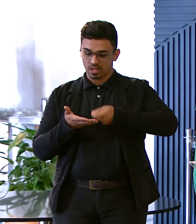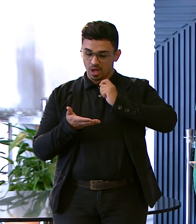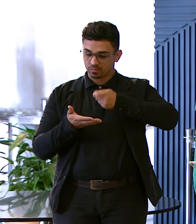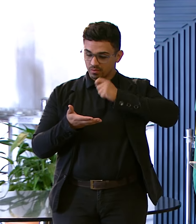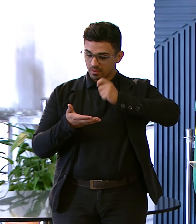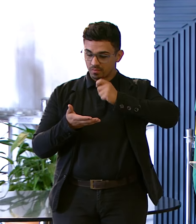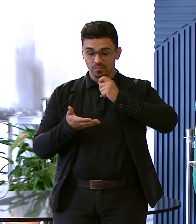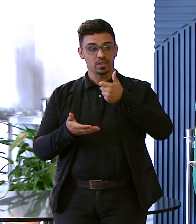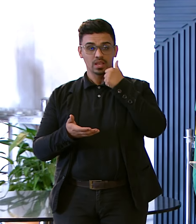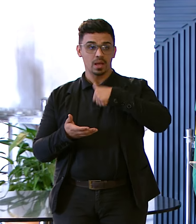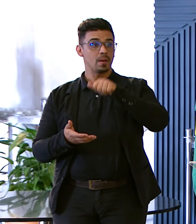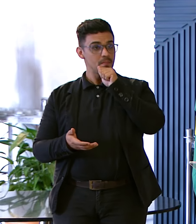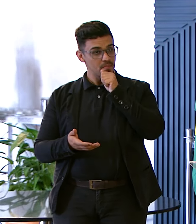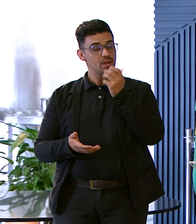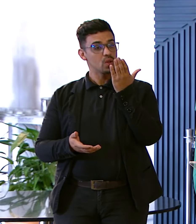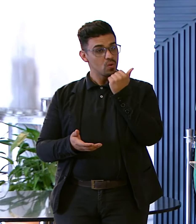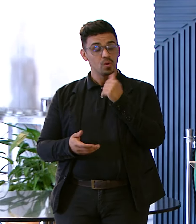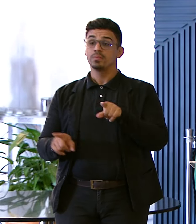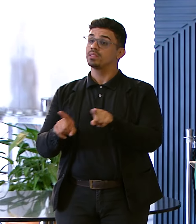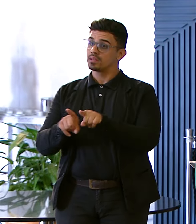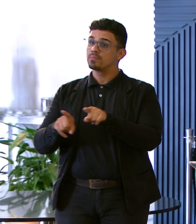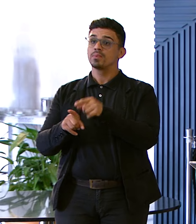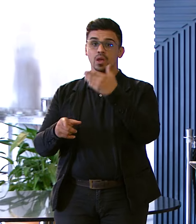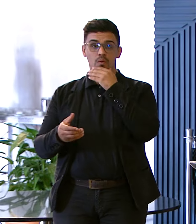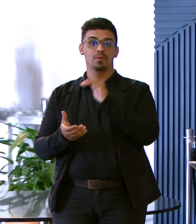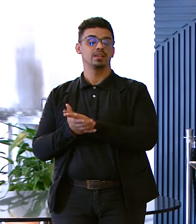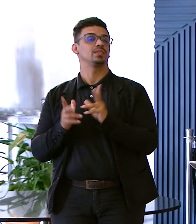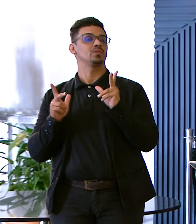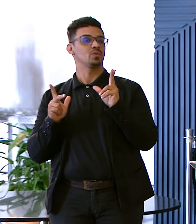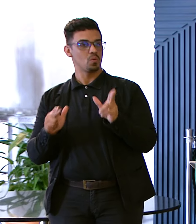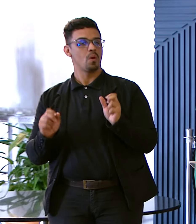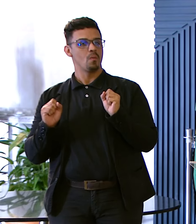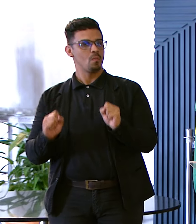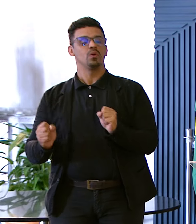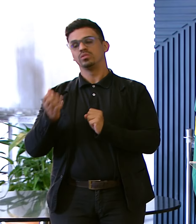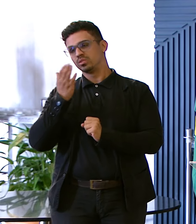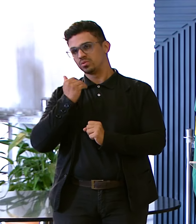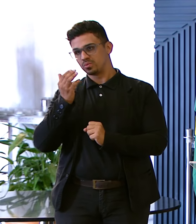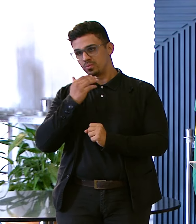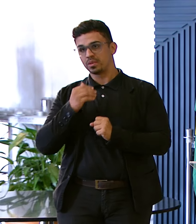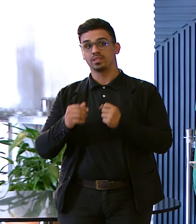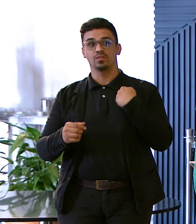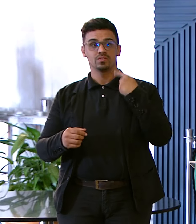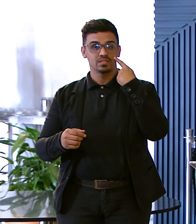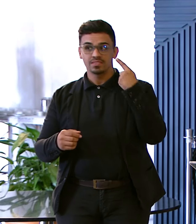pudessem estar lá Um dia Que a mãe Que recebe Que a Que O marido também recebe Então você Então